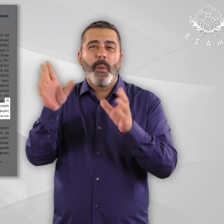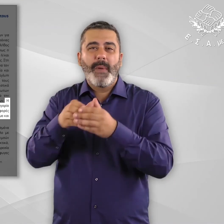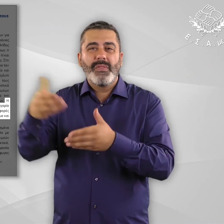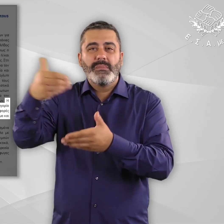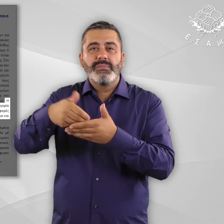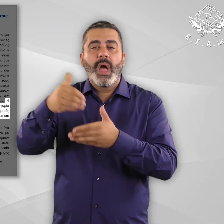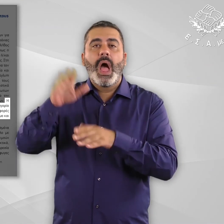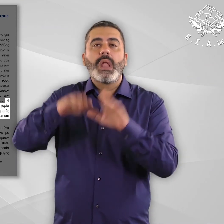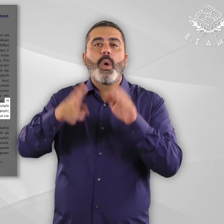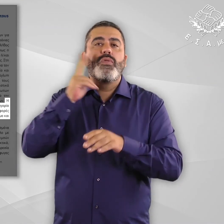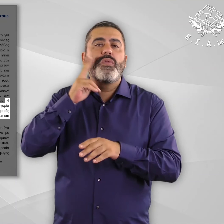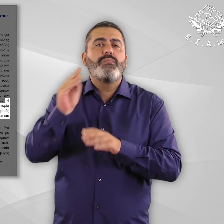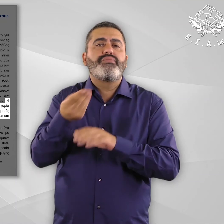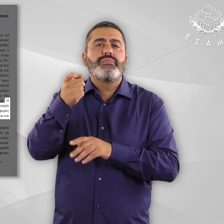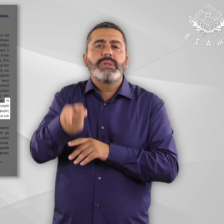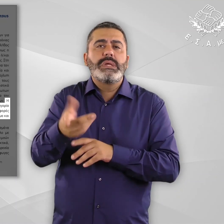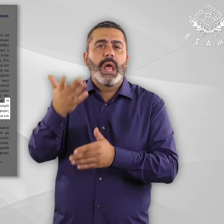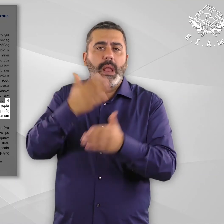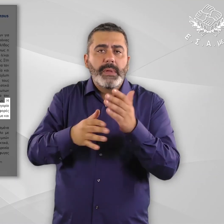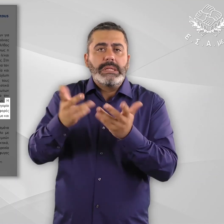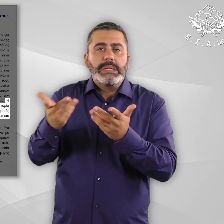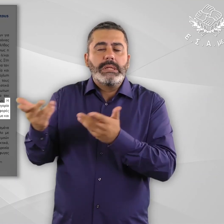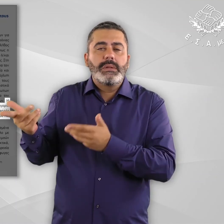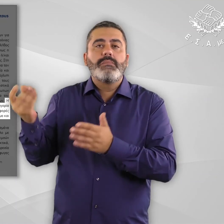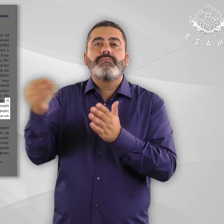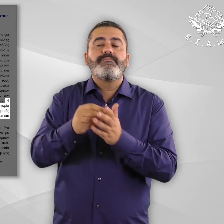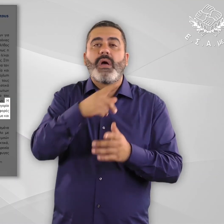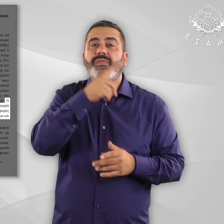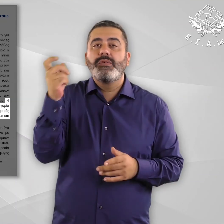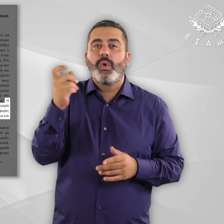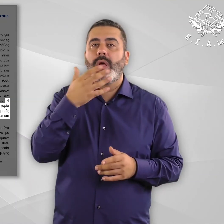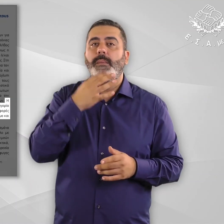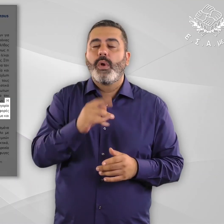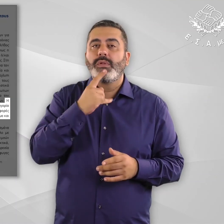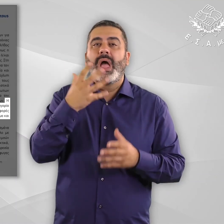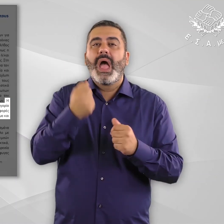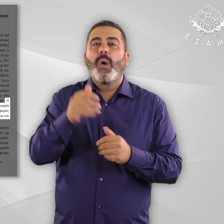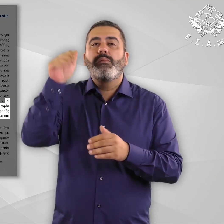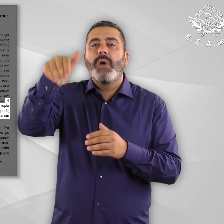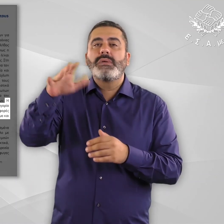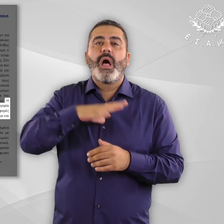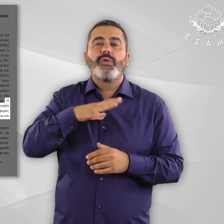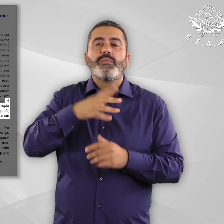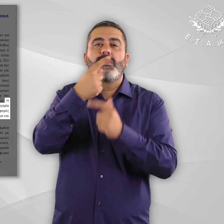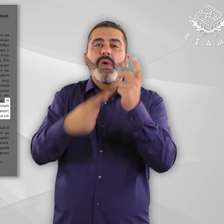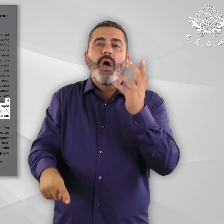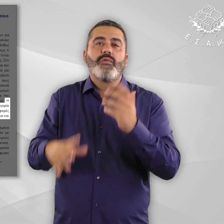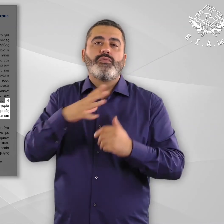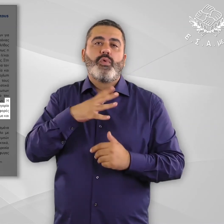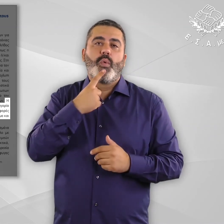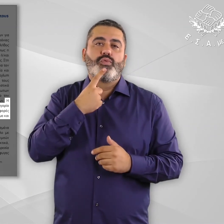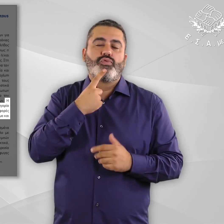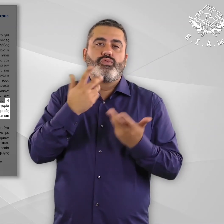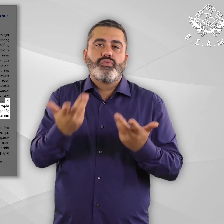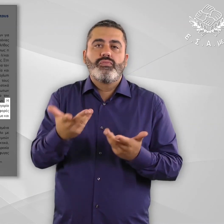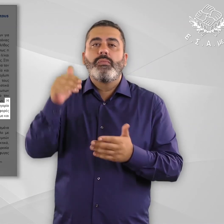ανακατηγορία ευαλωτότητας καθίσταται δύσκολη και λόγω του ότι πολλές φορές συνυπάρχουν διαφορετικοί λόγοι ευαλωτότητας στο ίδιο